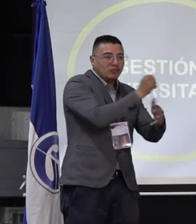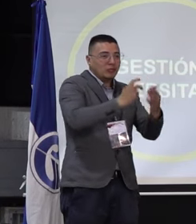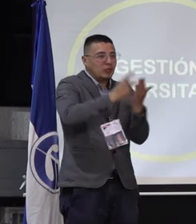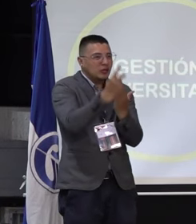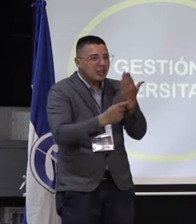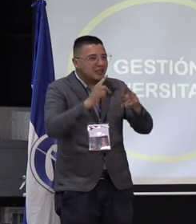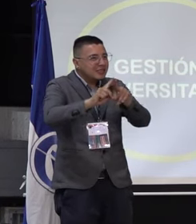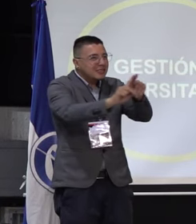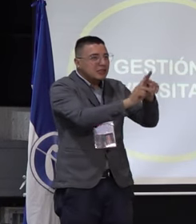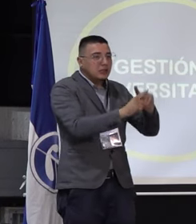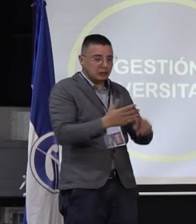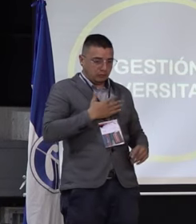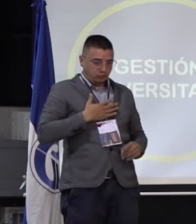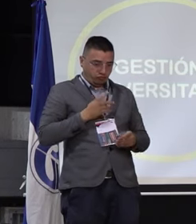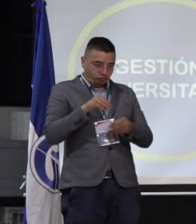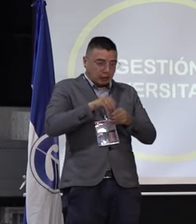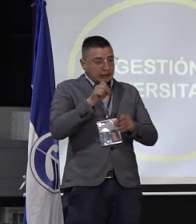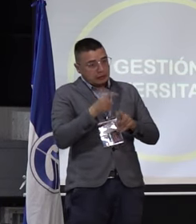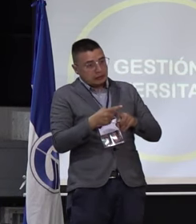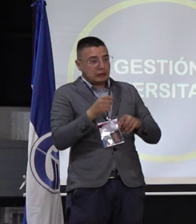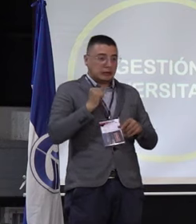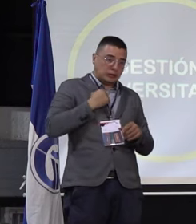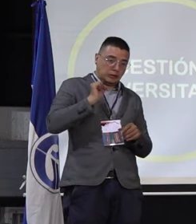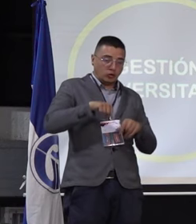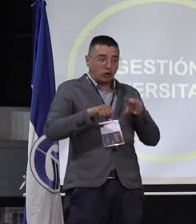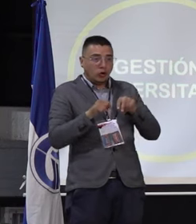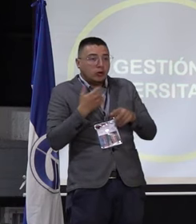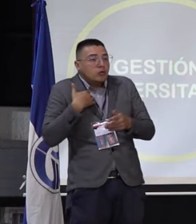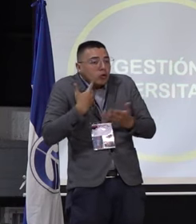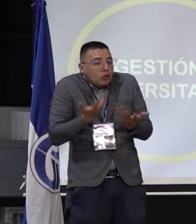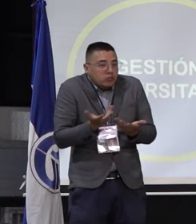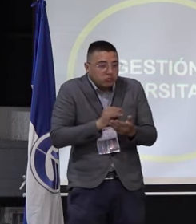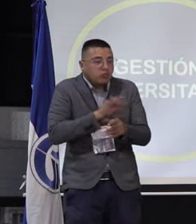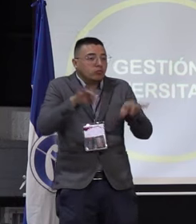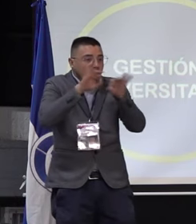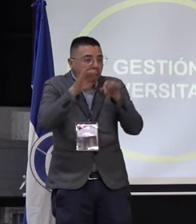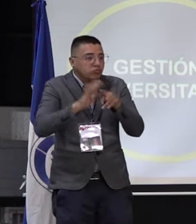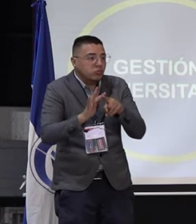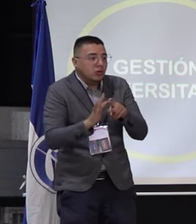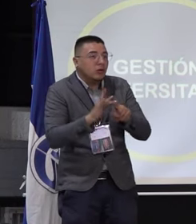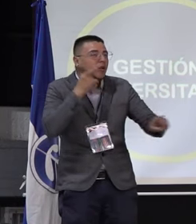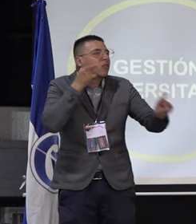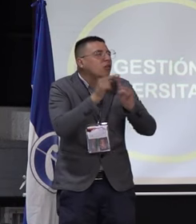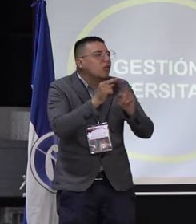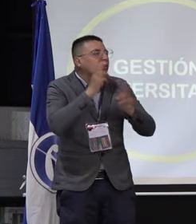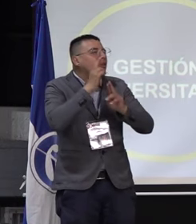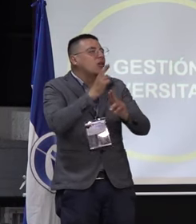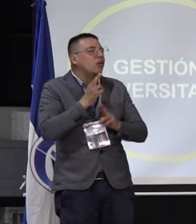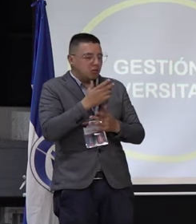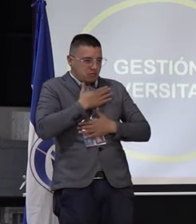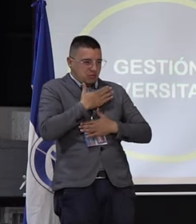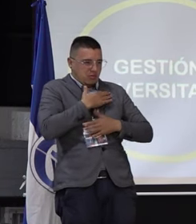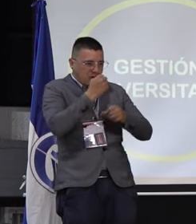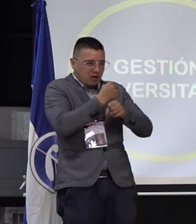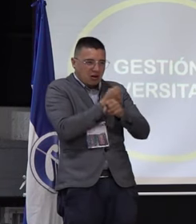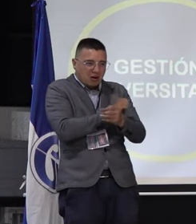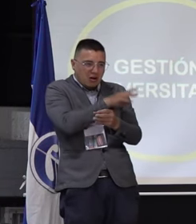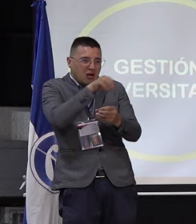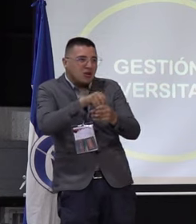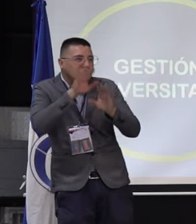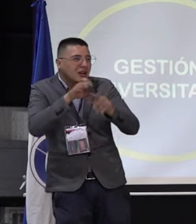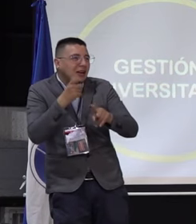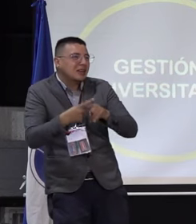elementos decisorios de la universidad, pero es necesario que se implemente y esto no sólo con el objetivo de reconocernos a nosotros como actores de la